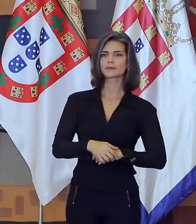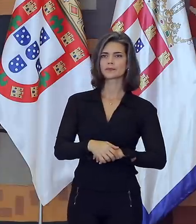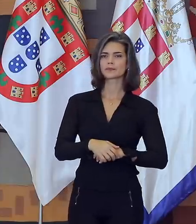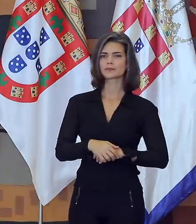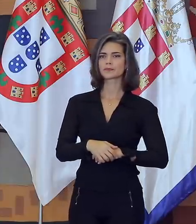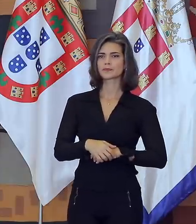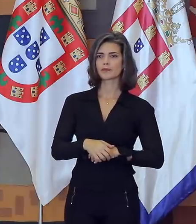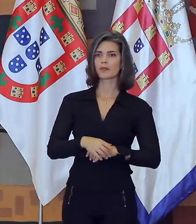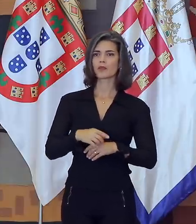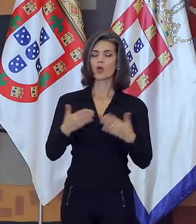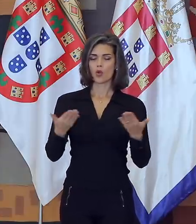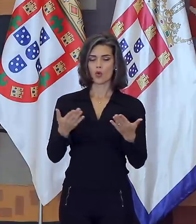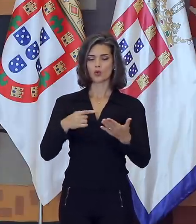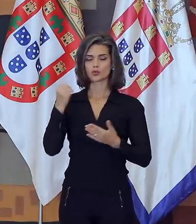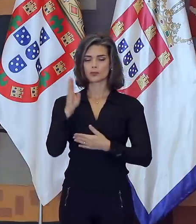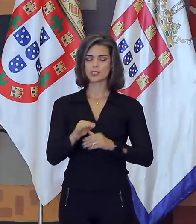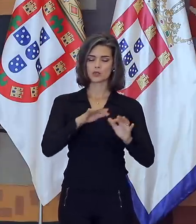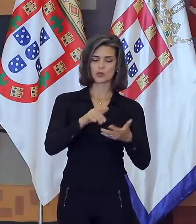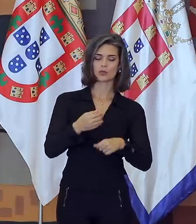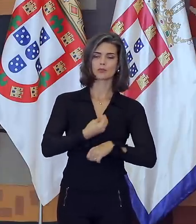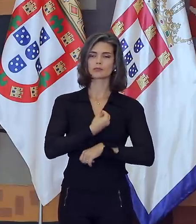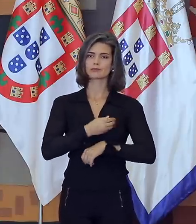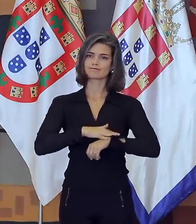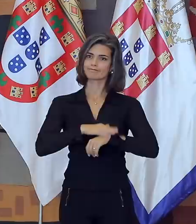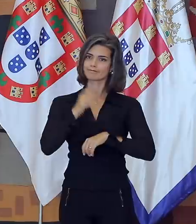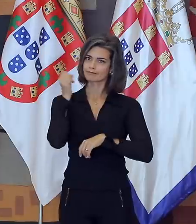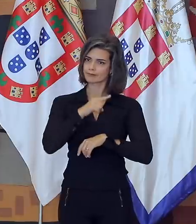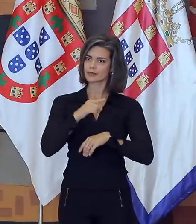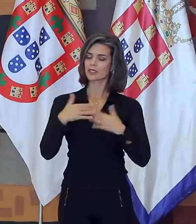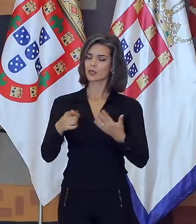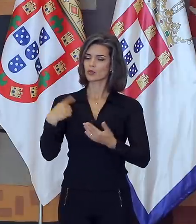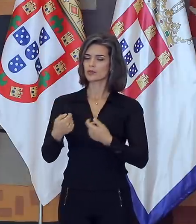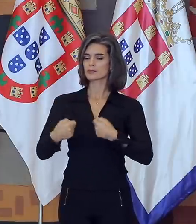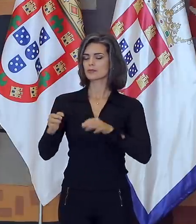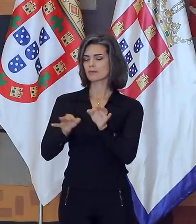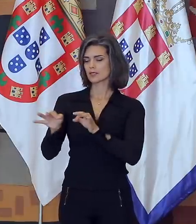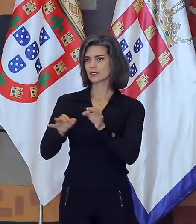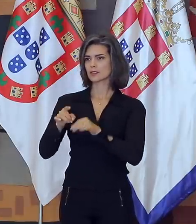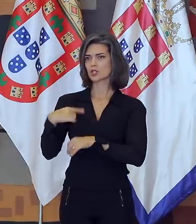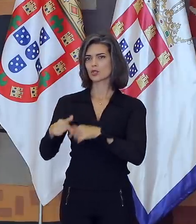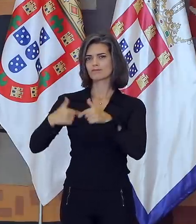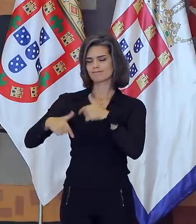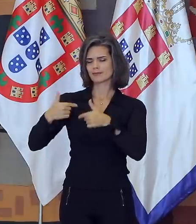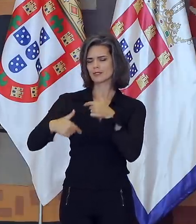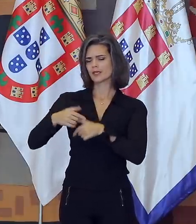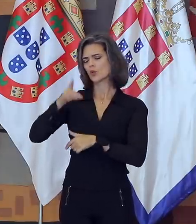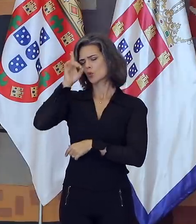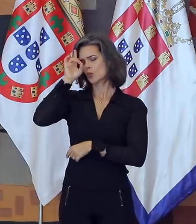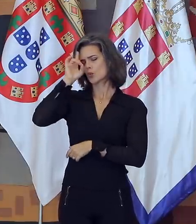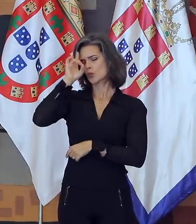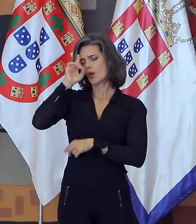decorrente do momento em que vivem o país e o mundo, acrescentam-se a nosso exercício de planejamento e as nossas tarefas diárias,